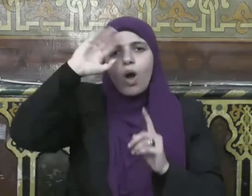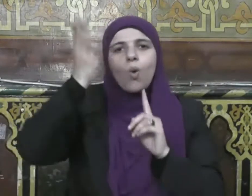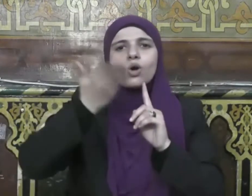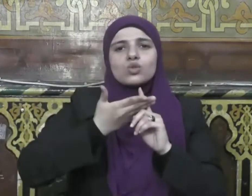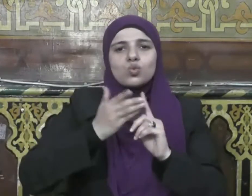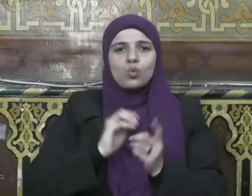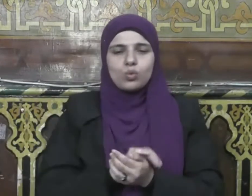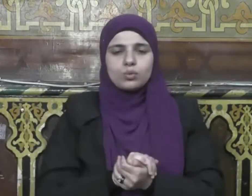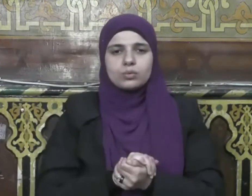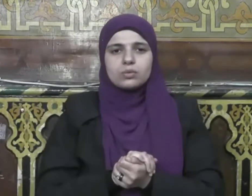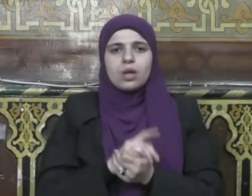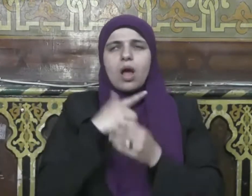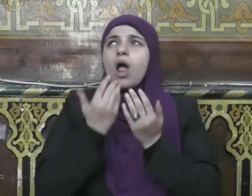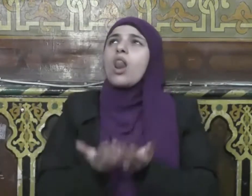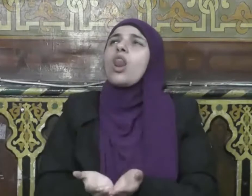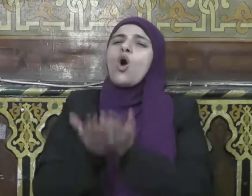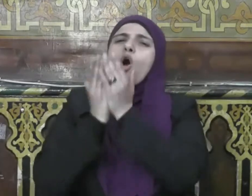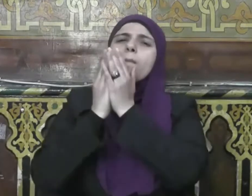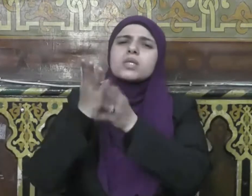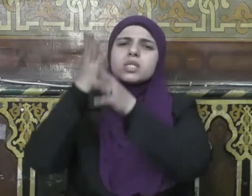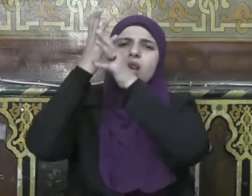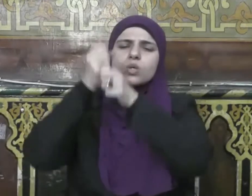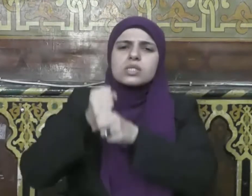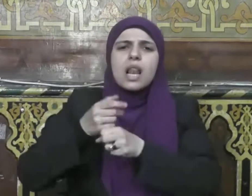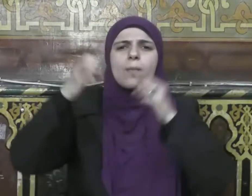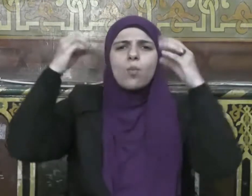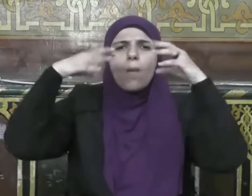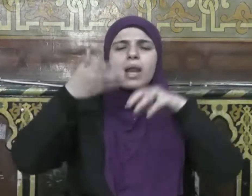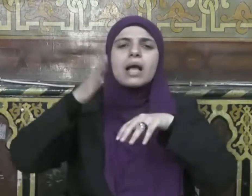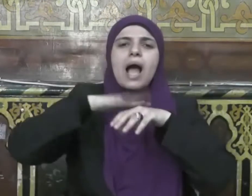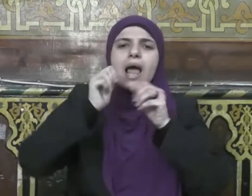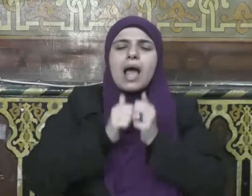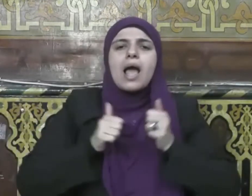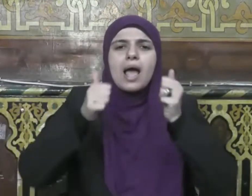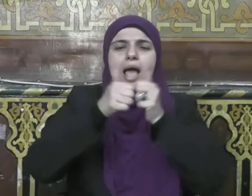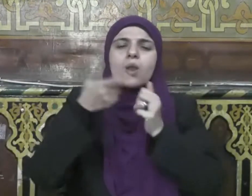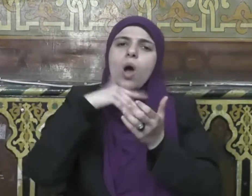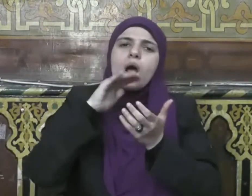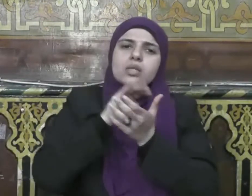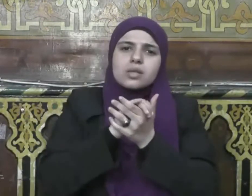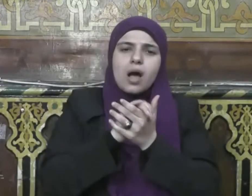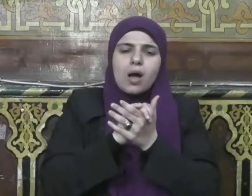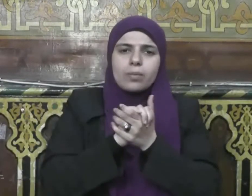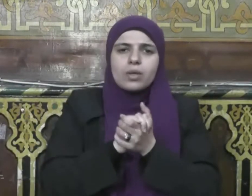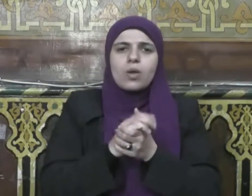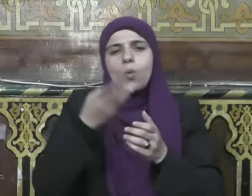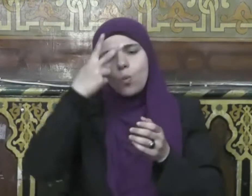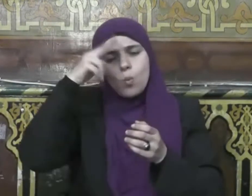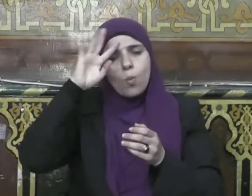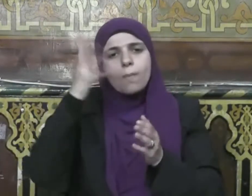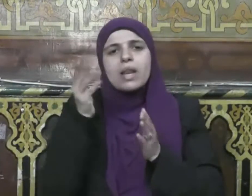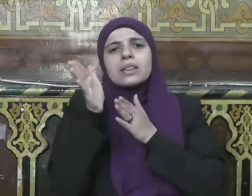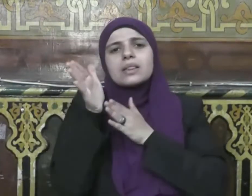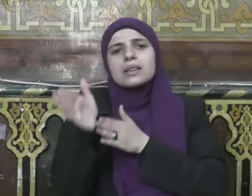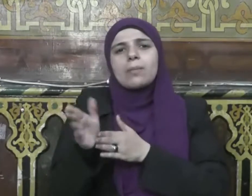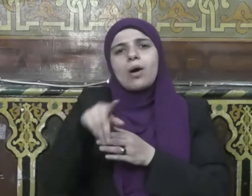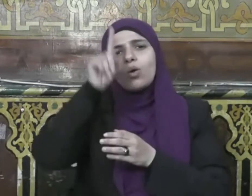آله وصحبه ومن تبعهم بإحسان إلى يوم الدين وبعد فإن شهر